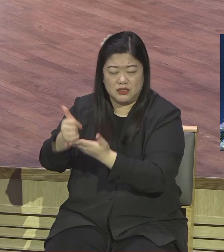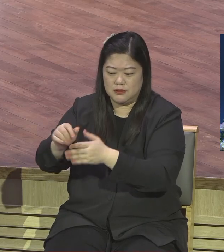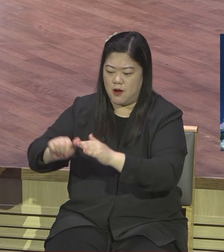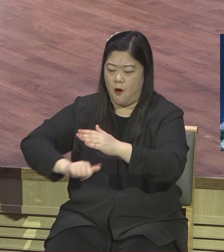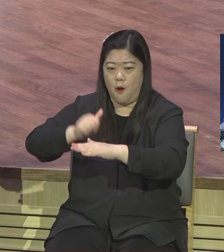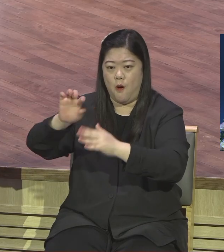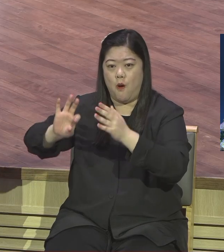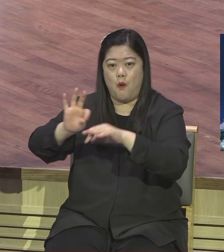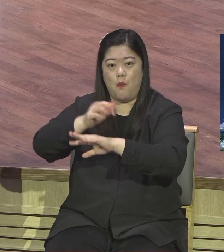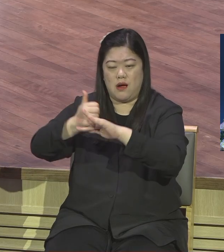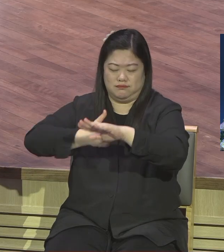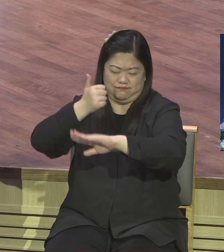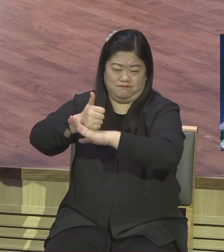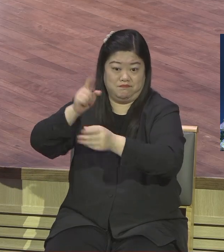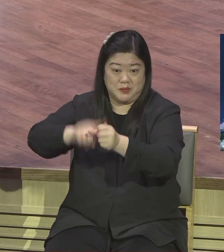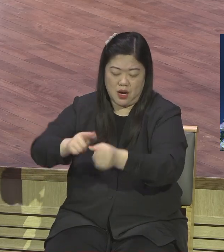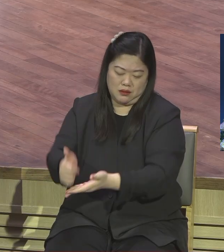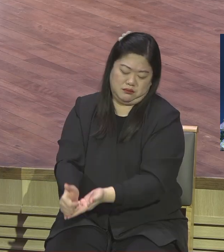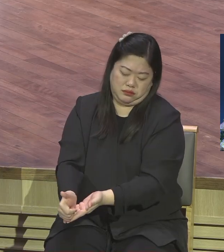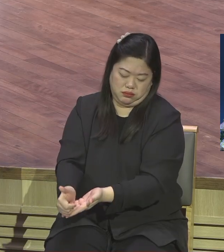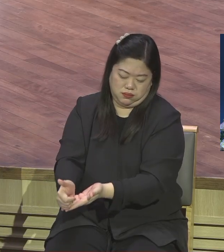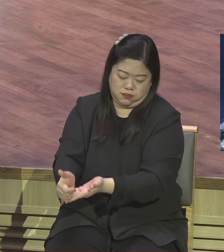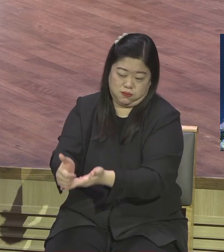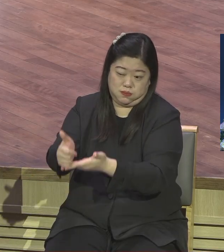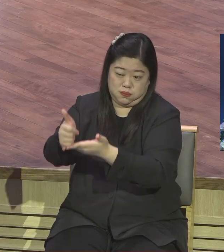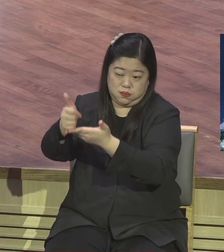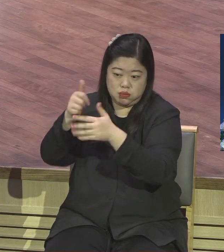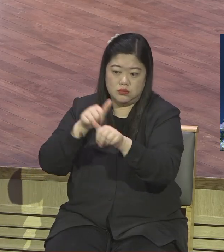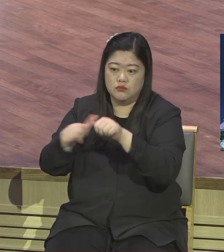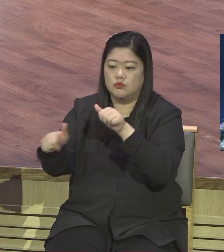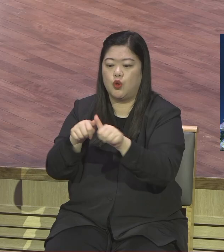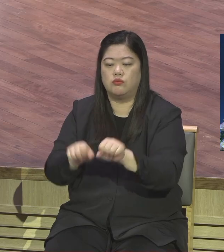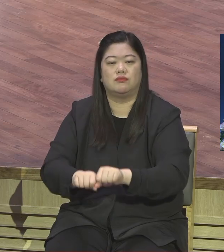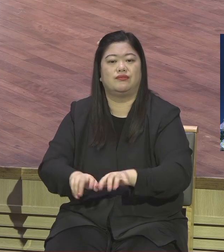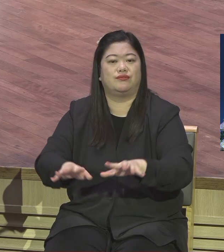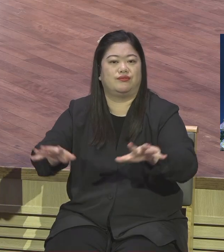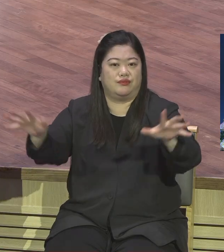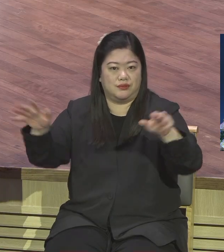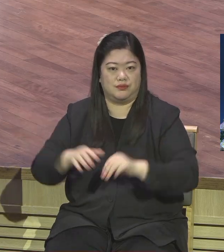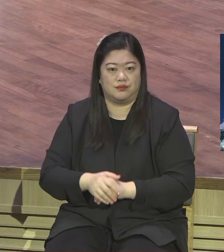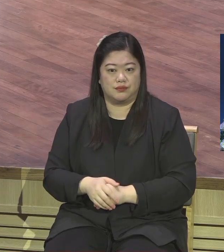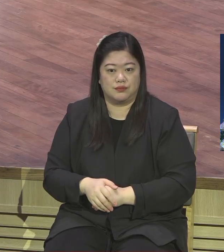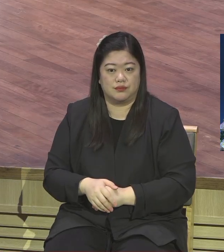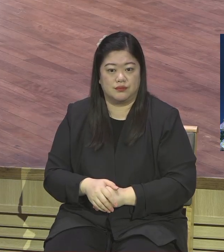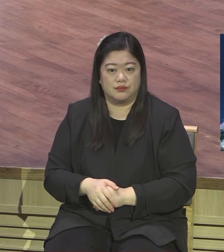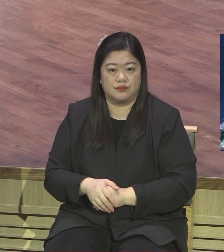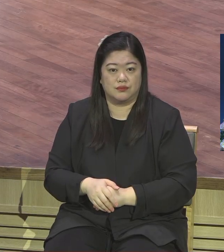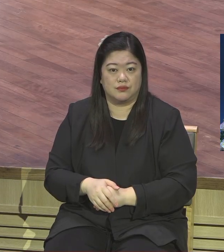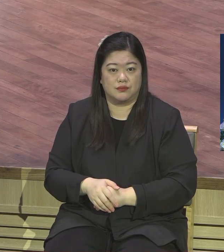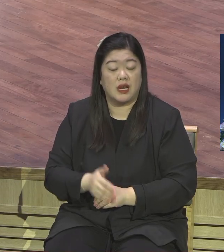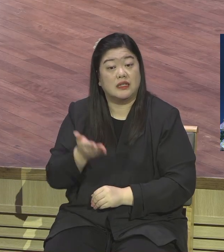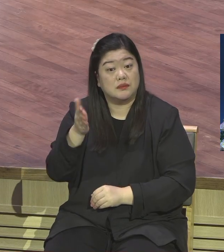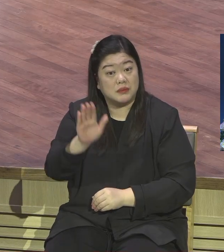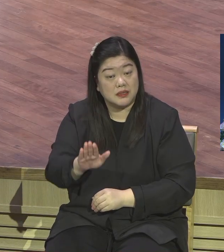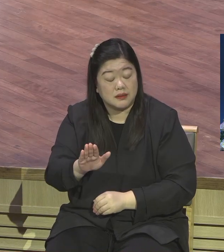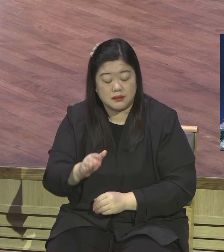그래서 예수님을 왕으로 삼켰다 그런데 지금 시점이 공생의 사역을 예수님 마무리하는